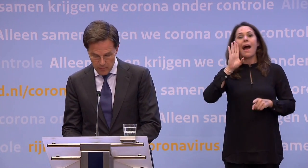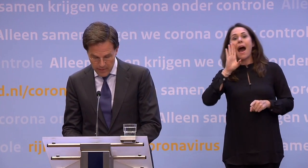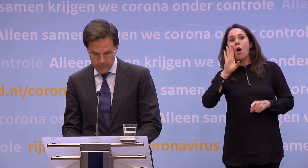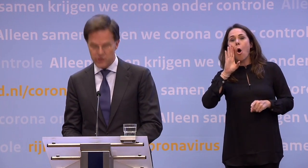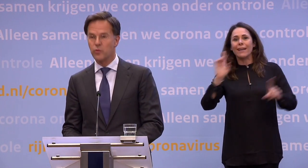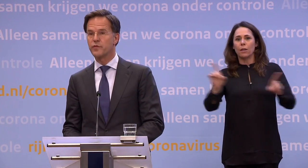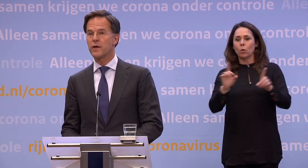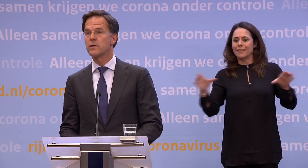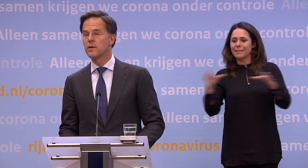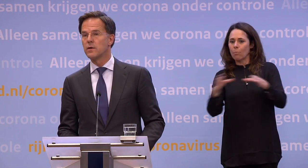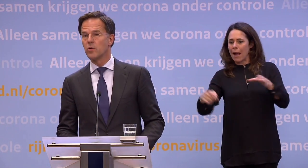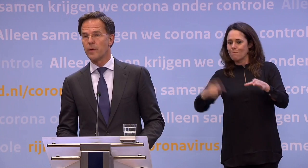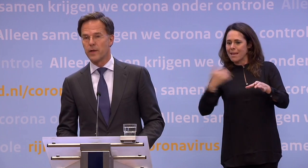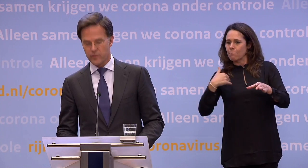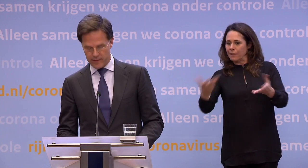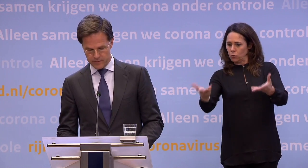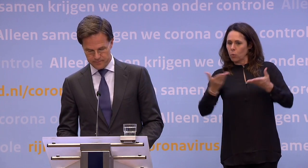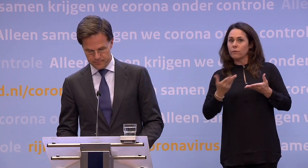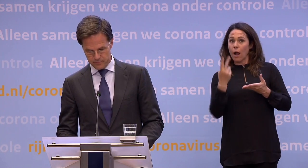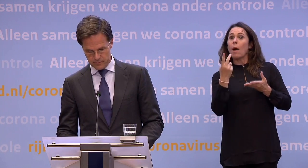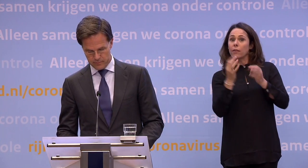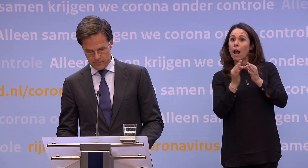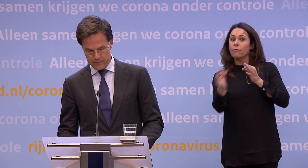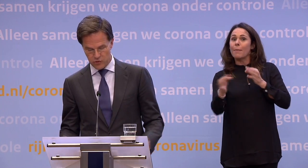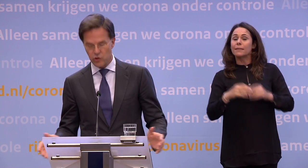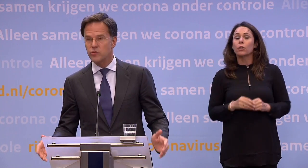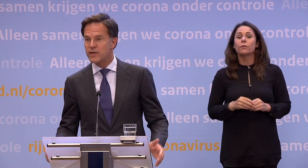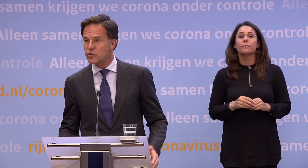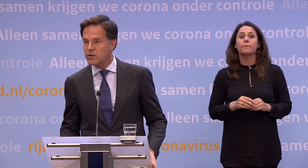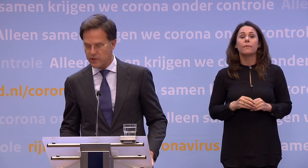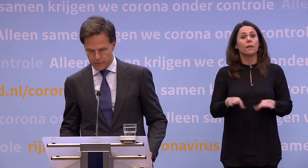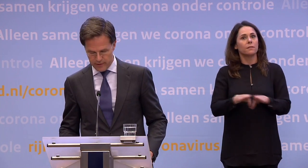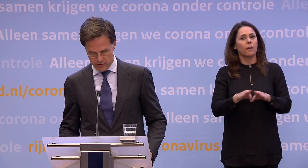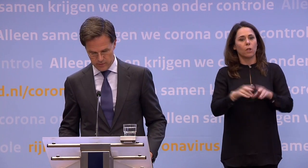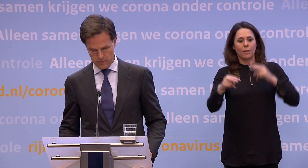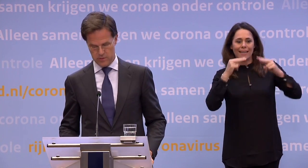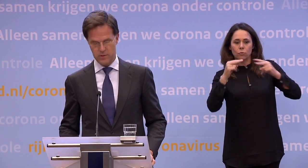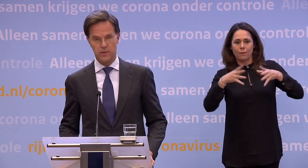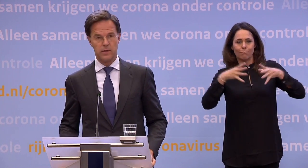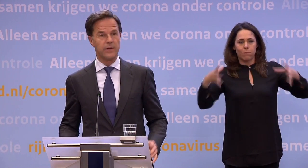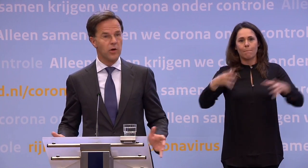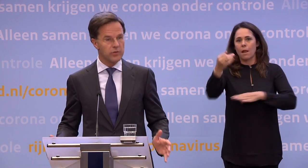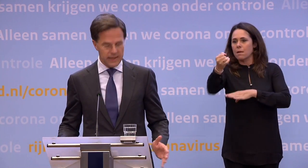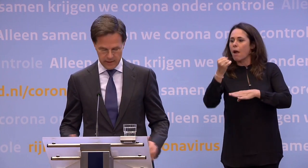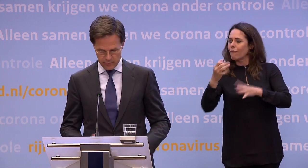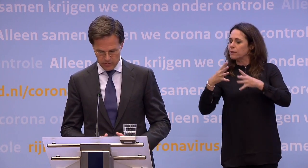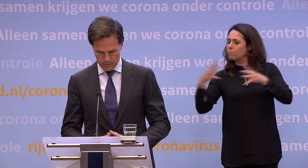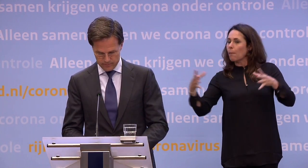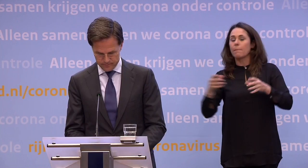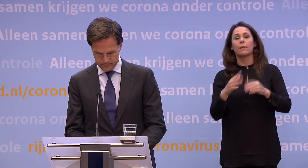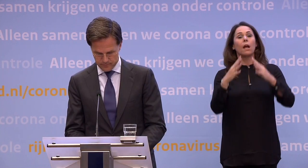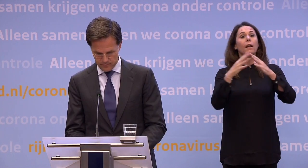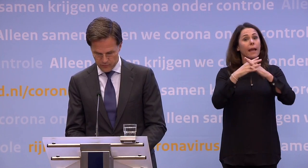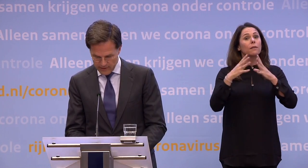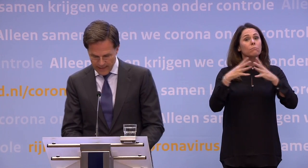weer meer mensen ontvangen op anderhalve meter. Net als de grote restaurants en cafés. En de grote kerken natuurlijk.